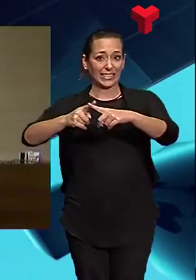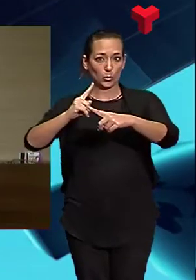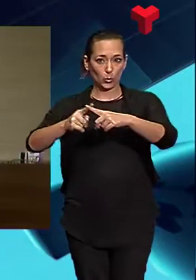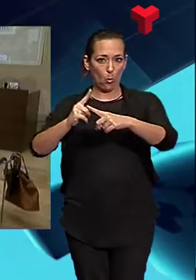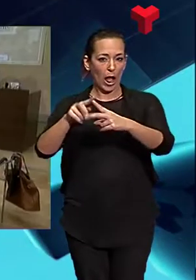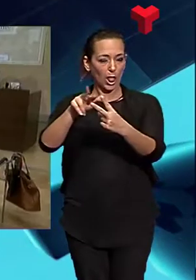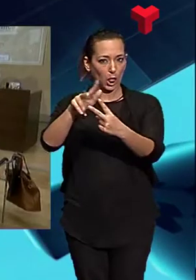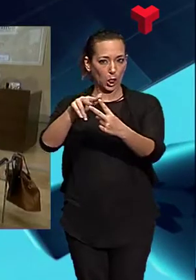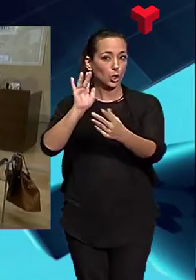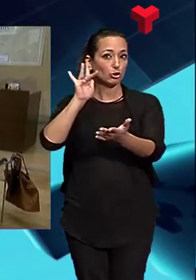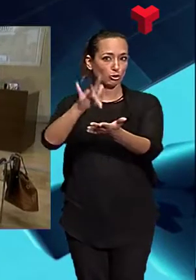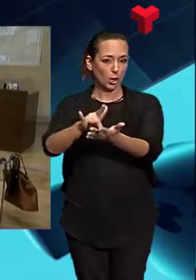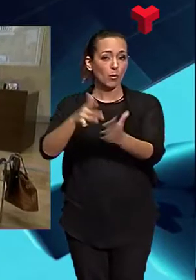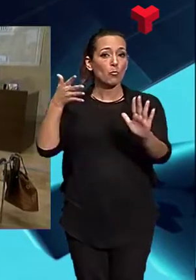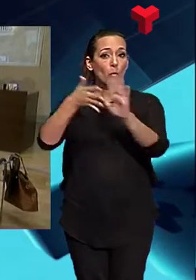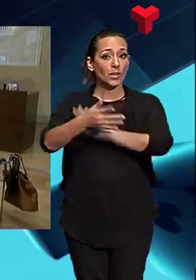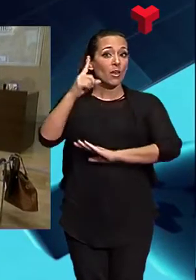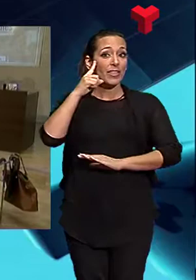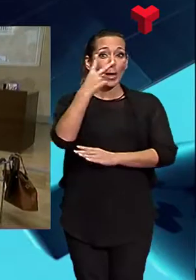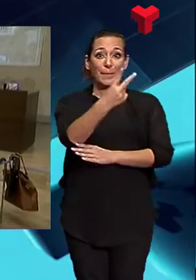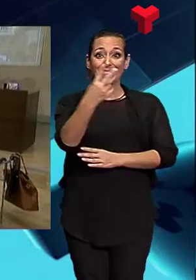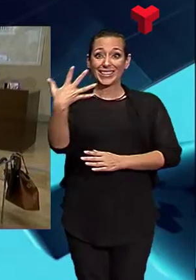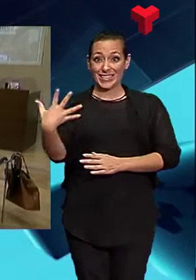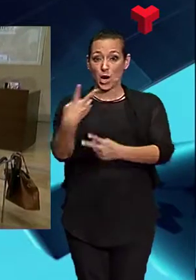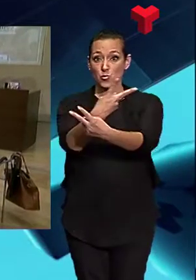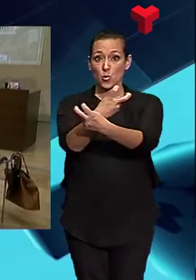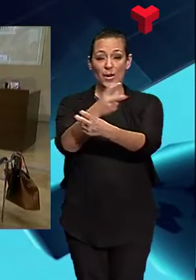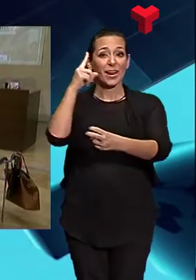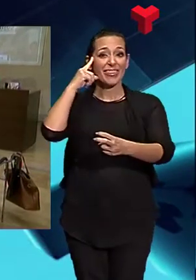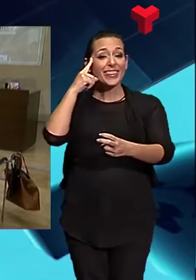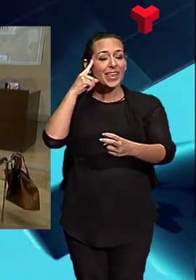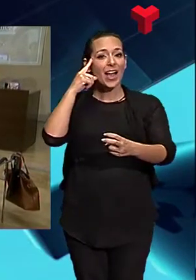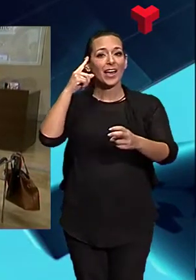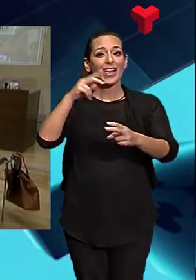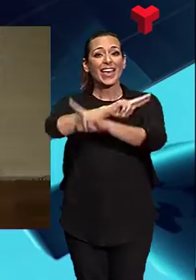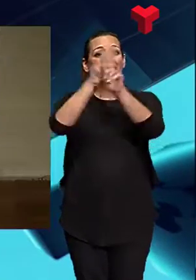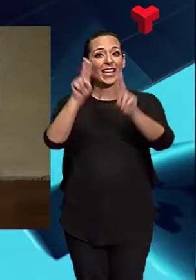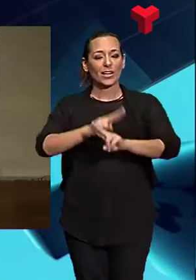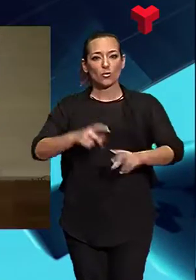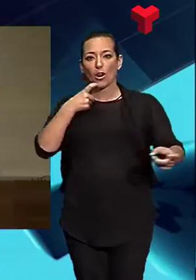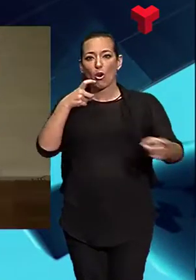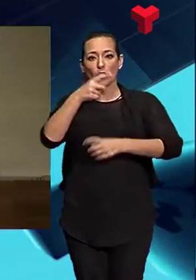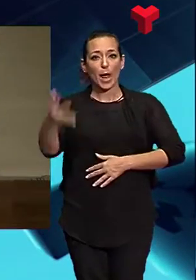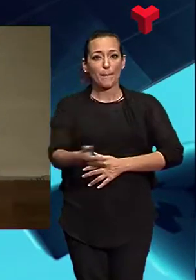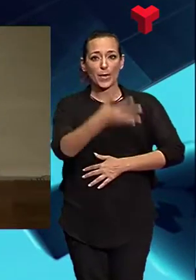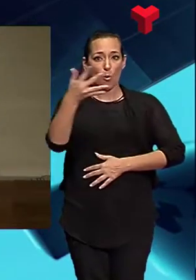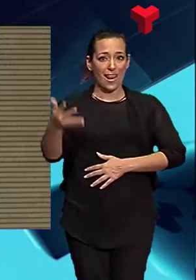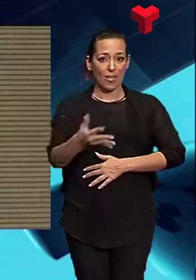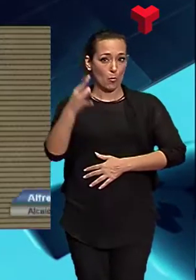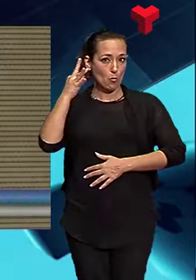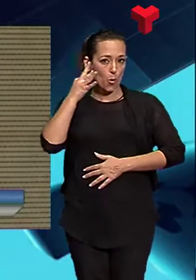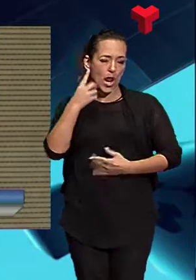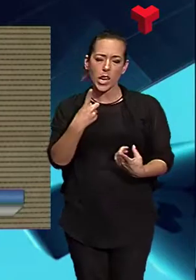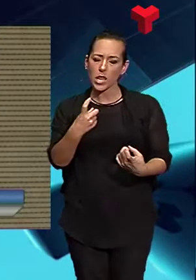Per això, commemorar el 25 de novembre, Dia Internacional contra la Violència vers les Dones, és necessari.